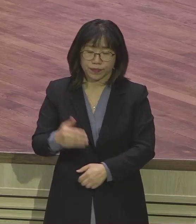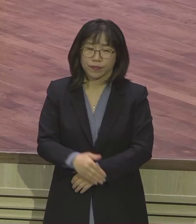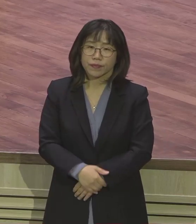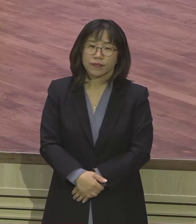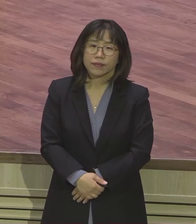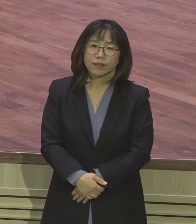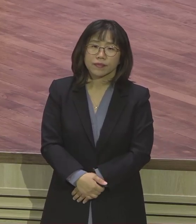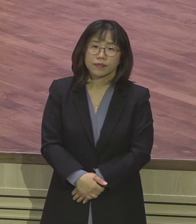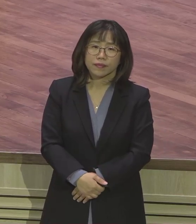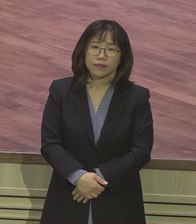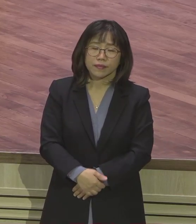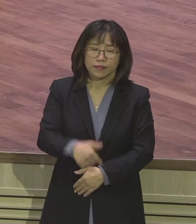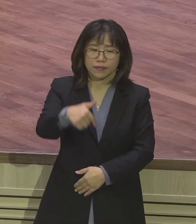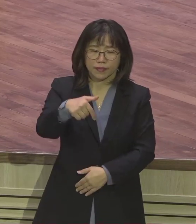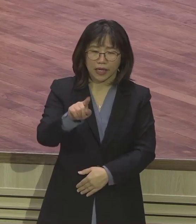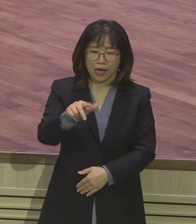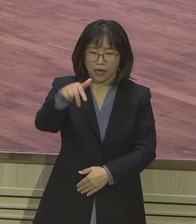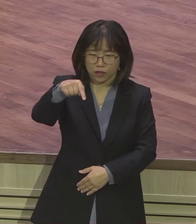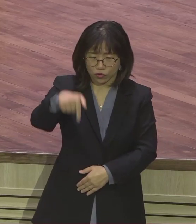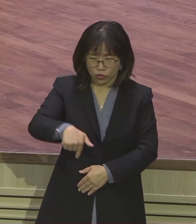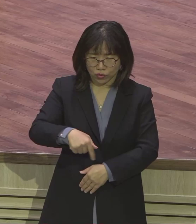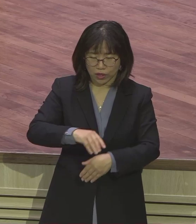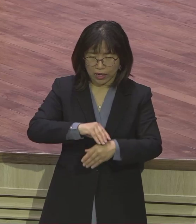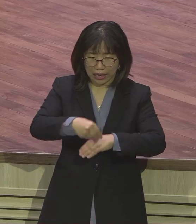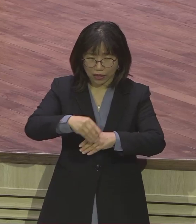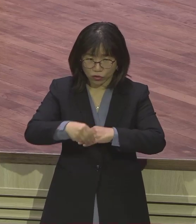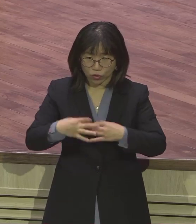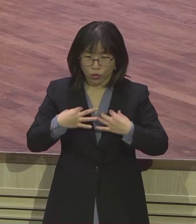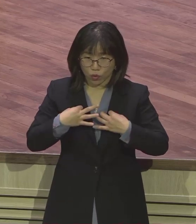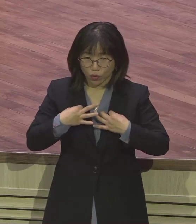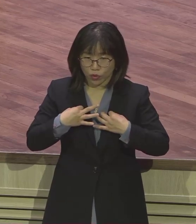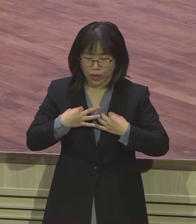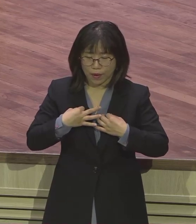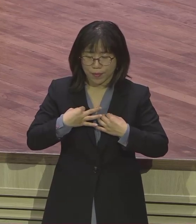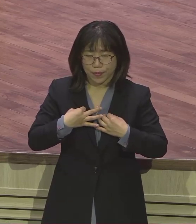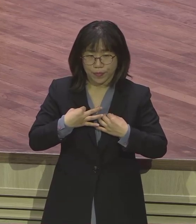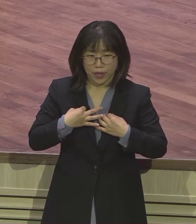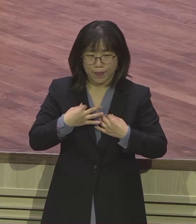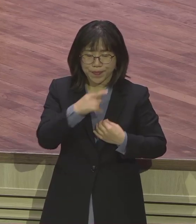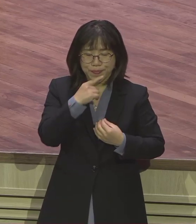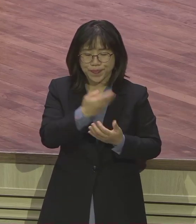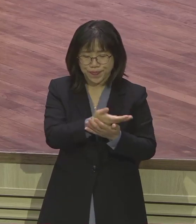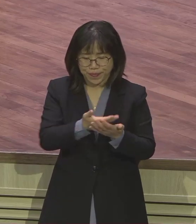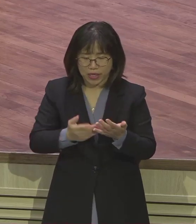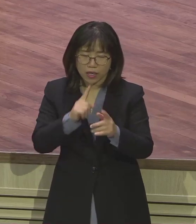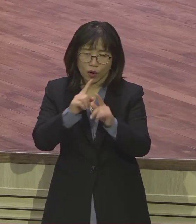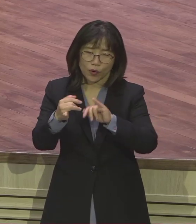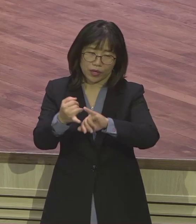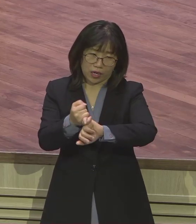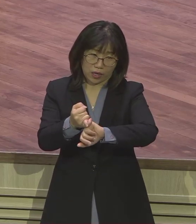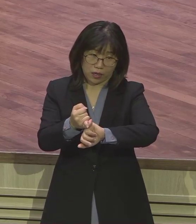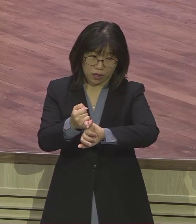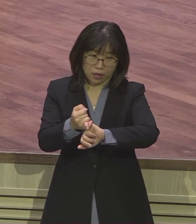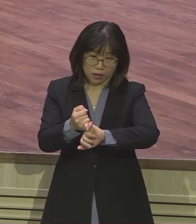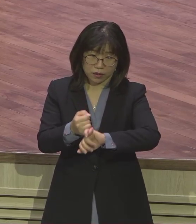가죽옷의 비밀, 한마디로 피언약의 비밀, 이걸 통해서 하나님께서